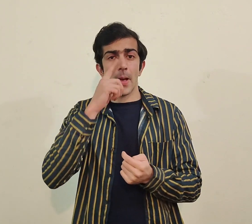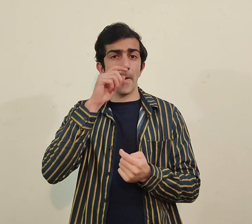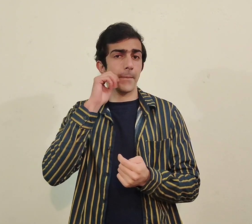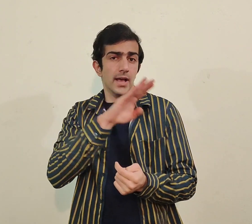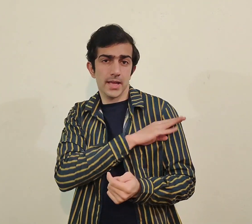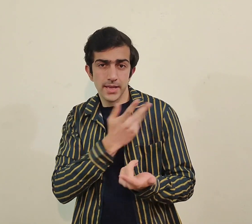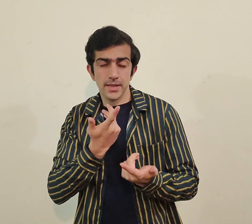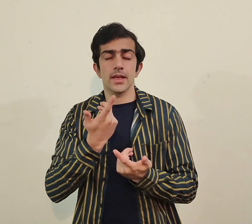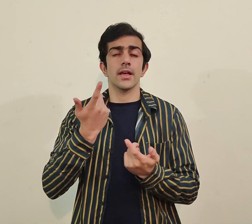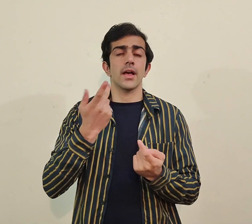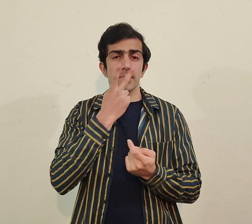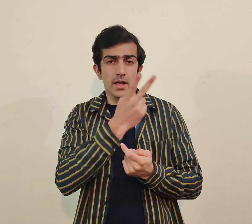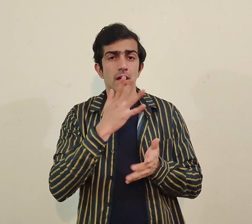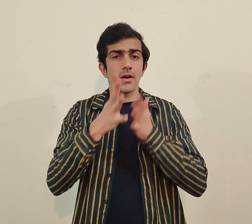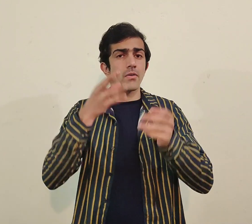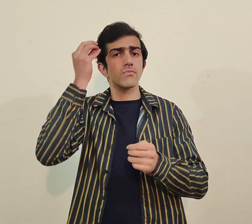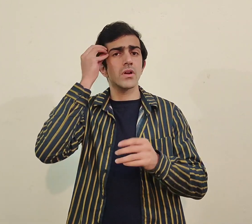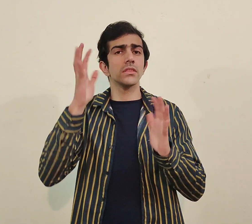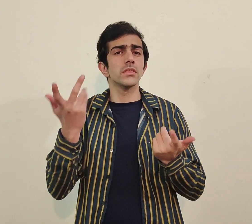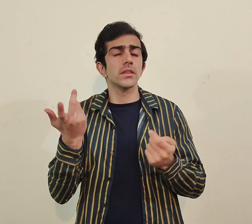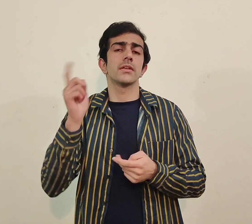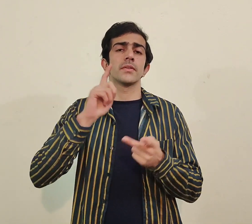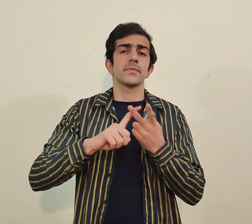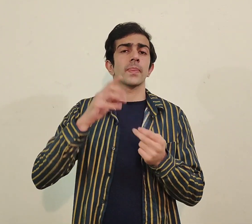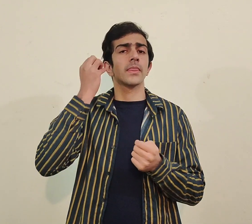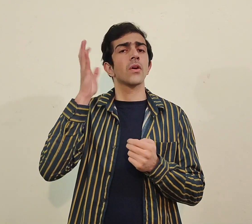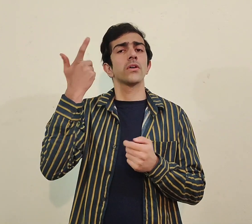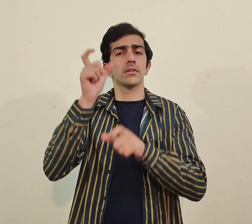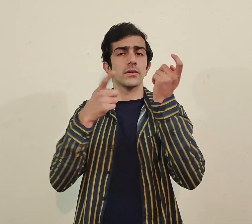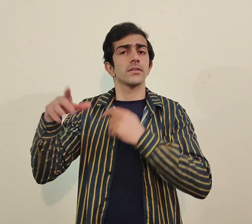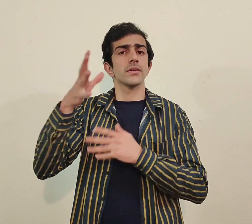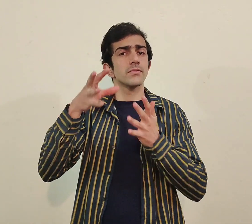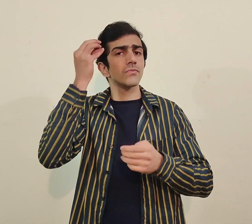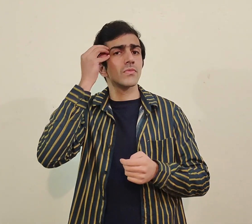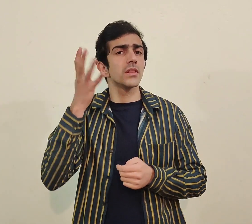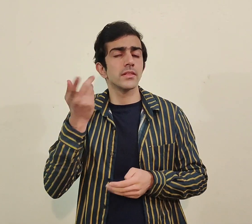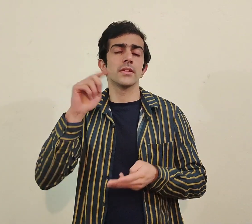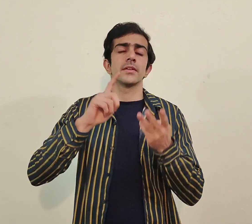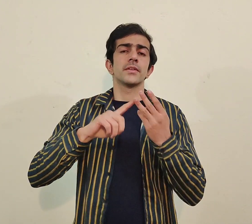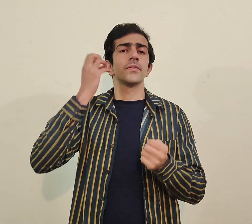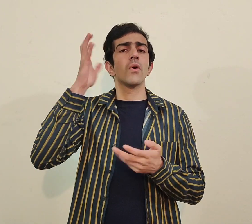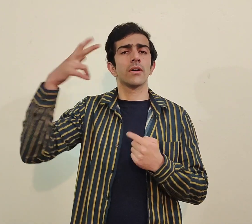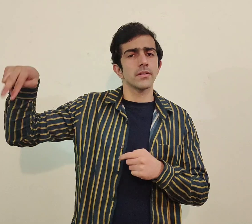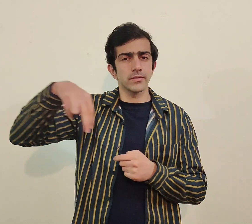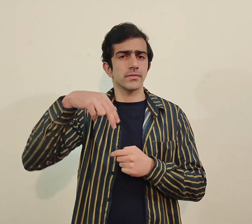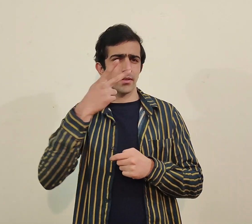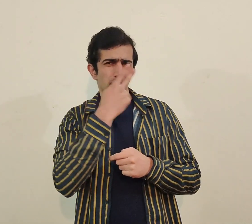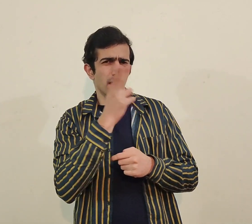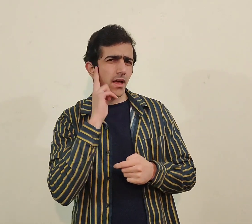بہت سارے جو ان کے پیرنٹس ہیں سیبلنگز ہیں ان کو سائن لینگویج پروپر نہیں آتی یا جو ہیرنگ ہے ان کو بھی سائن لینگویج نہیں آتی یا